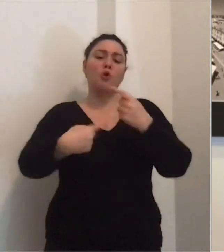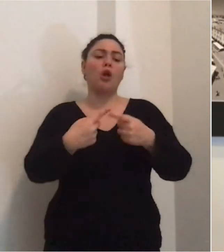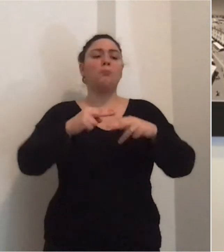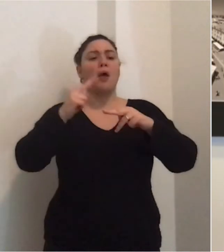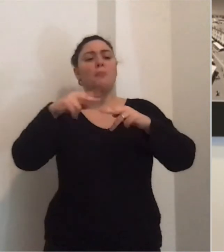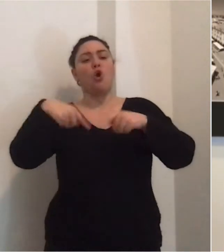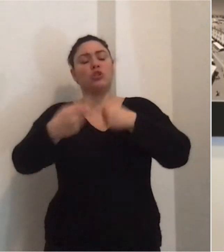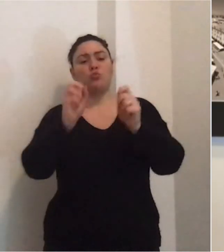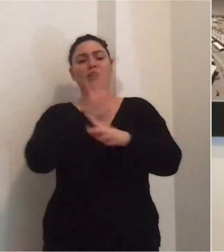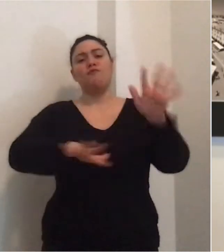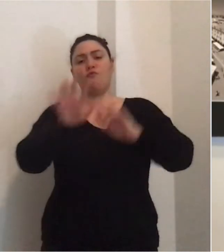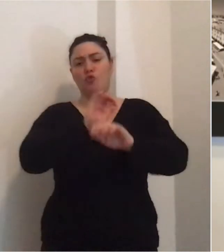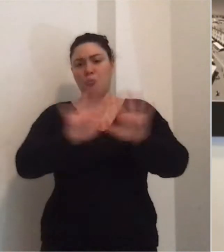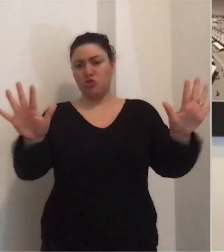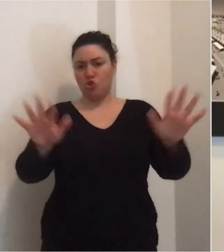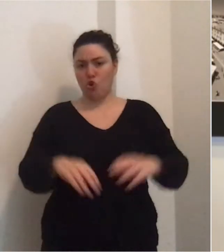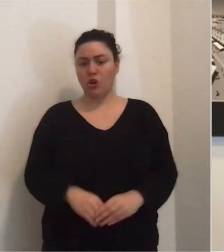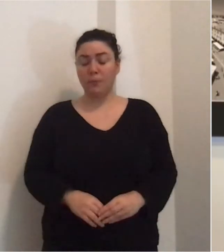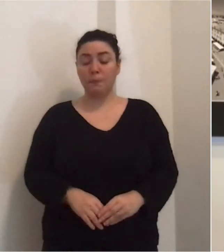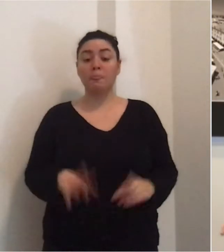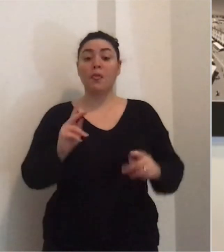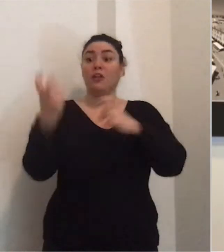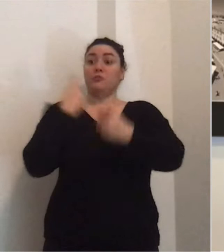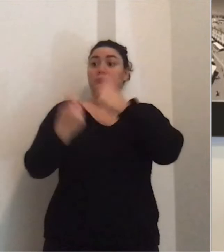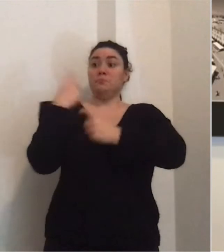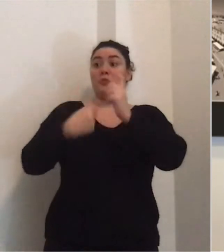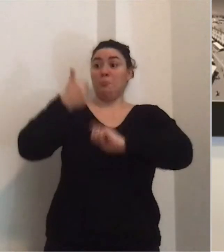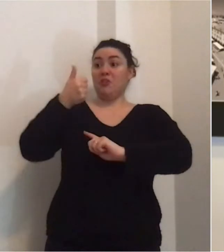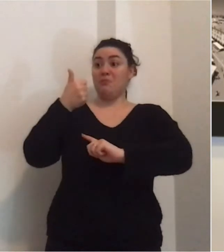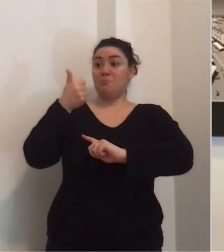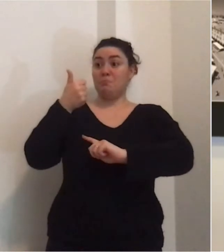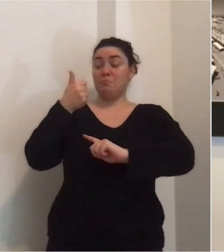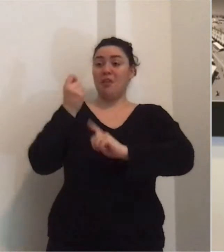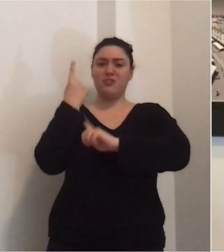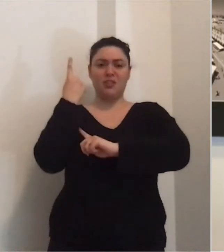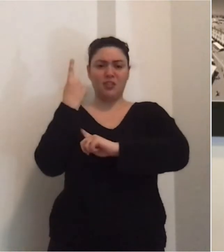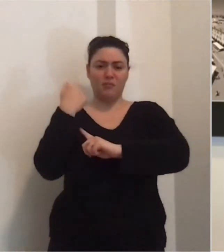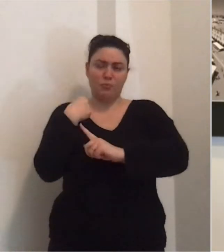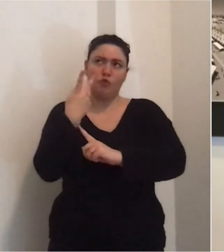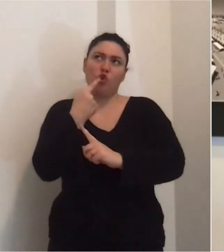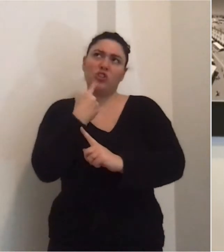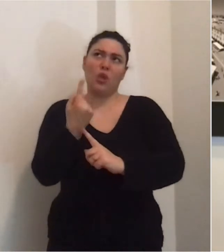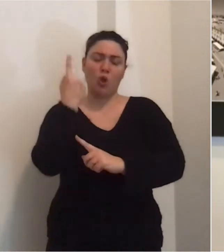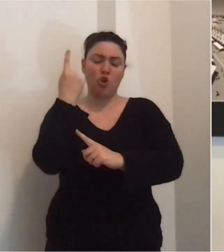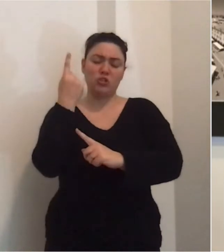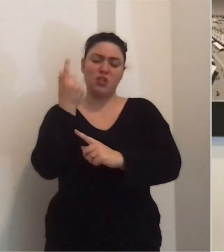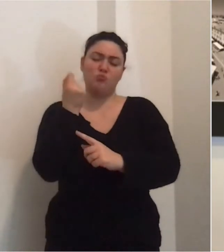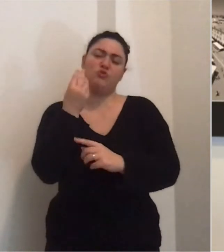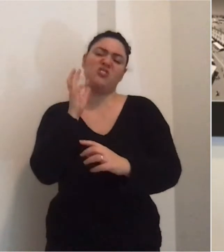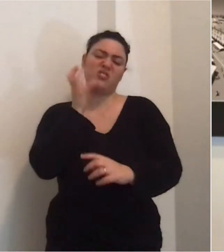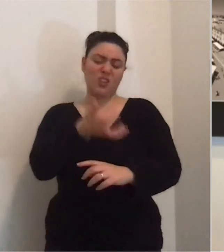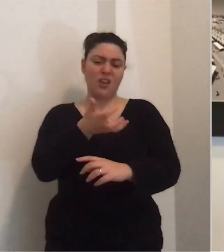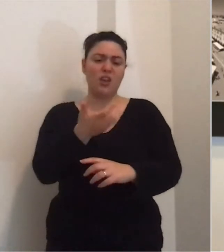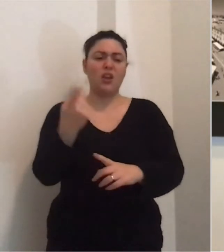anche di questo vi daremo informazione. Torno alla prima iniziativa perché me lo permetterete siamo poi originali.